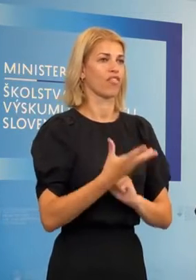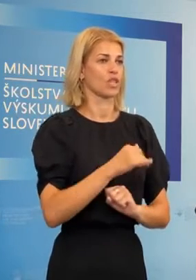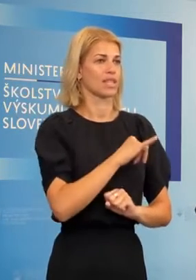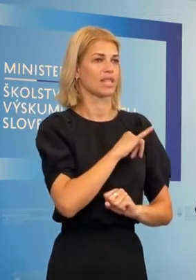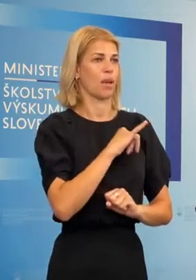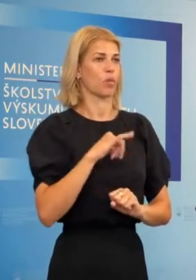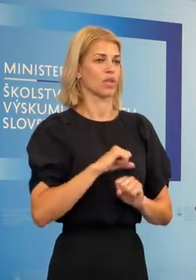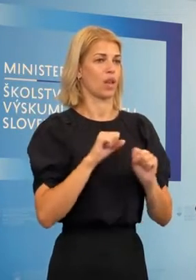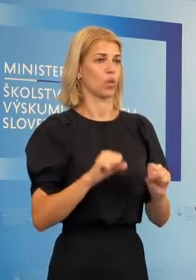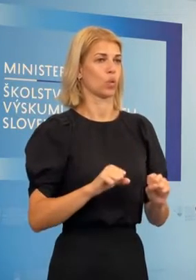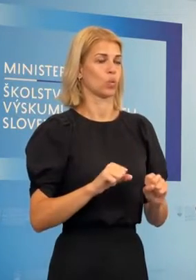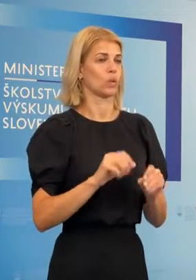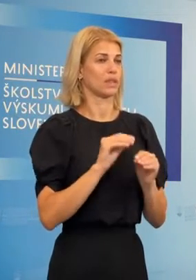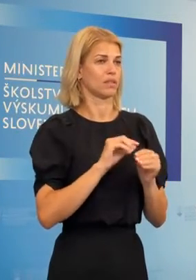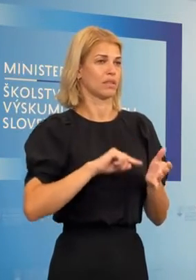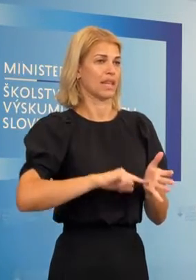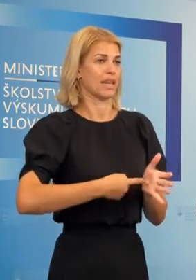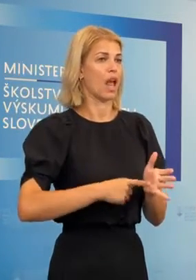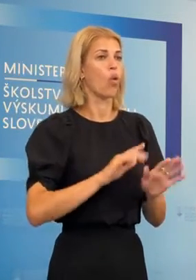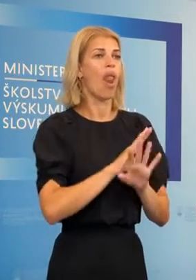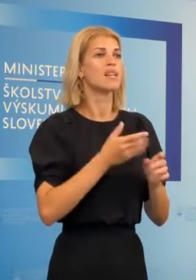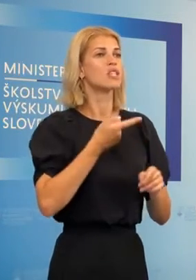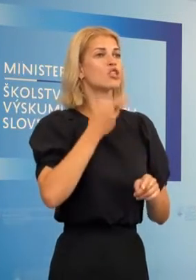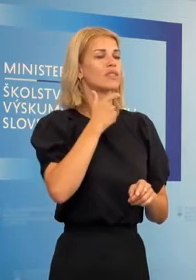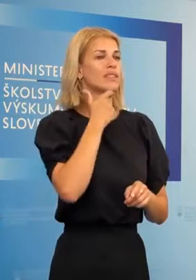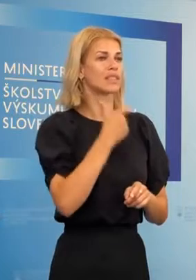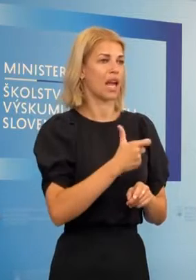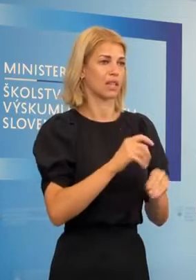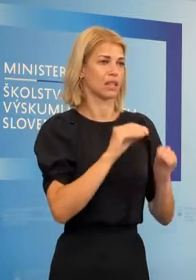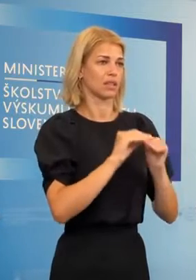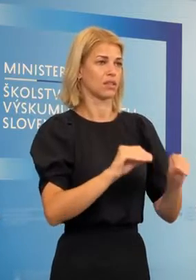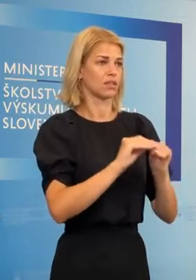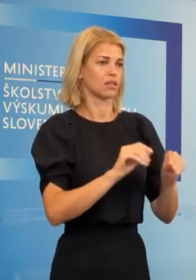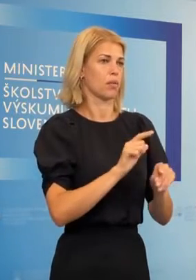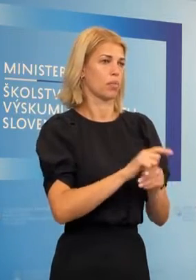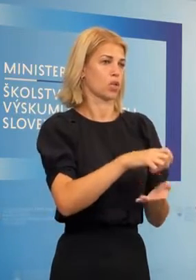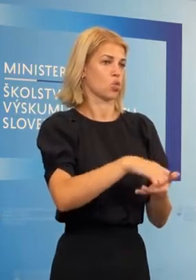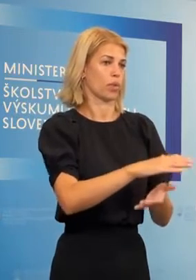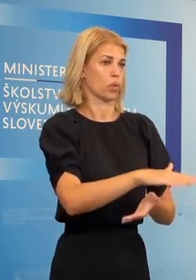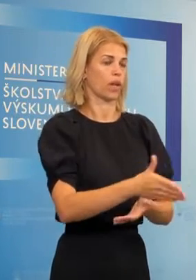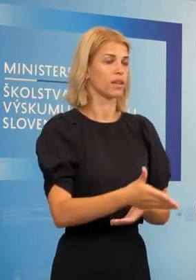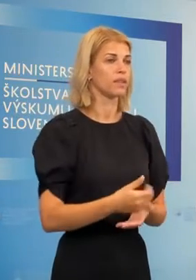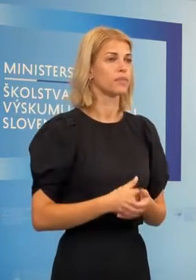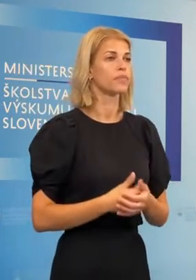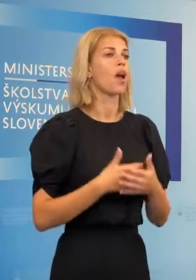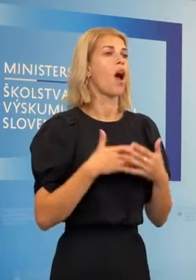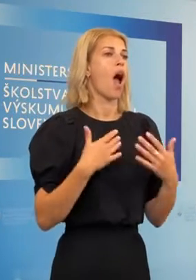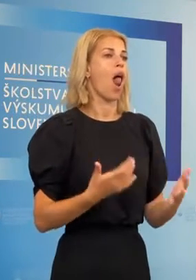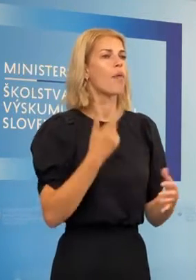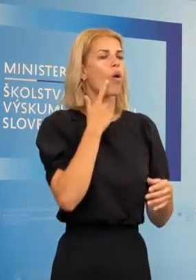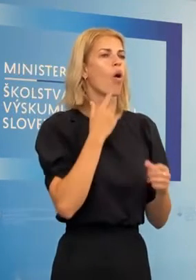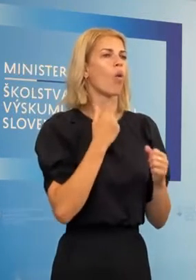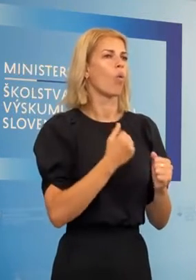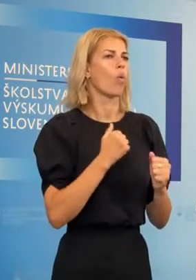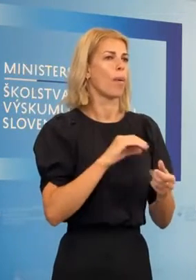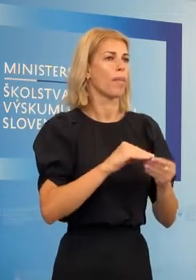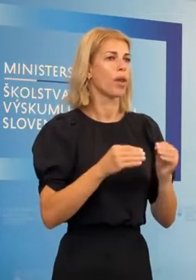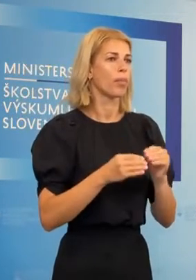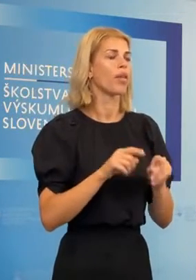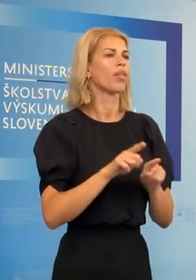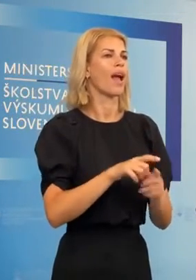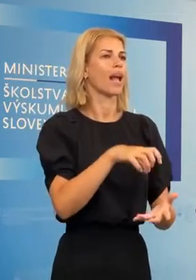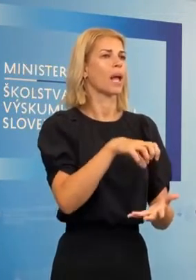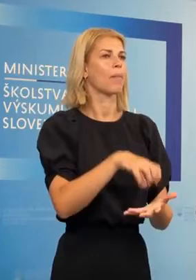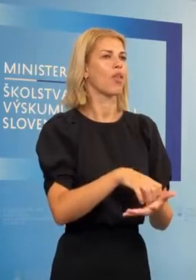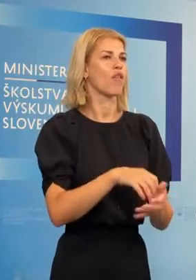samostatnú triedu len na vyučbu slovenského jazyka pre skupinu detí, ktorú tam majú. Alebo veškerých väčšinu predmetov sa učia k kmeňovej